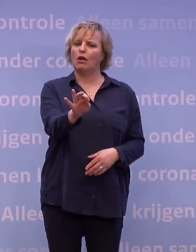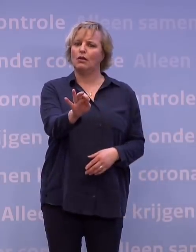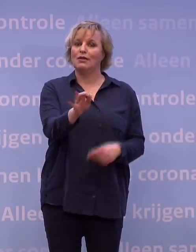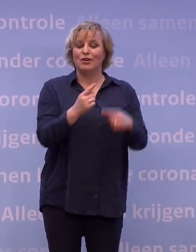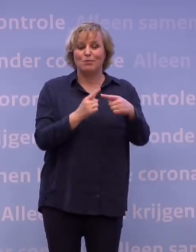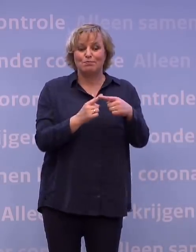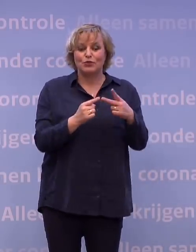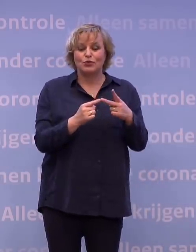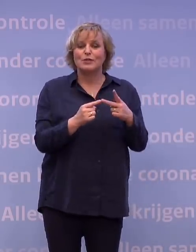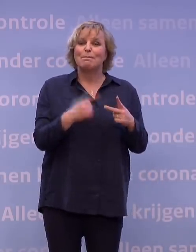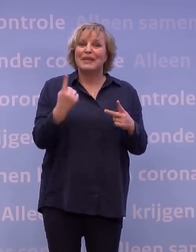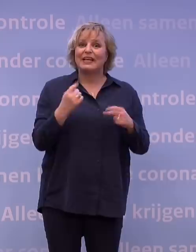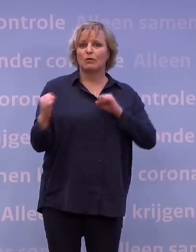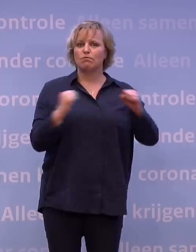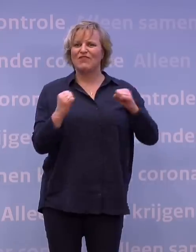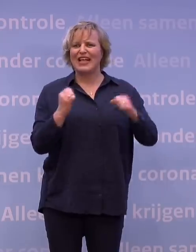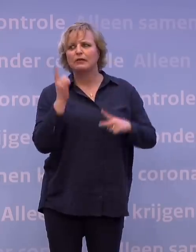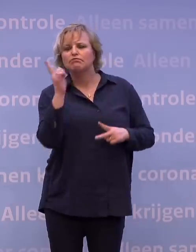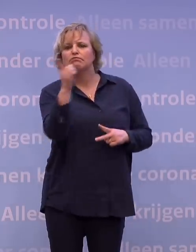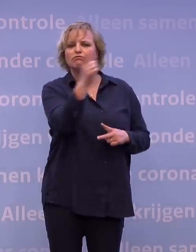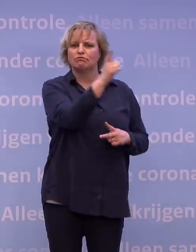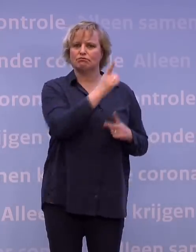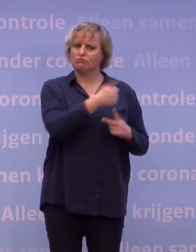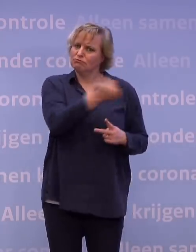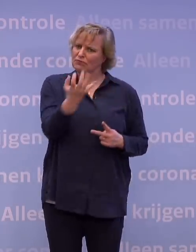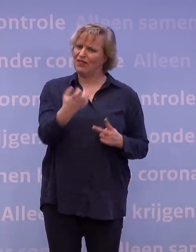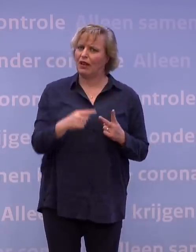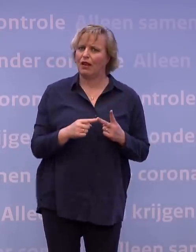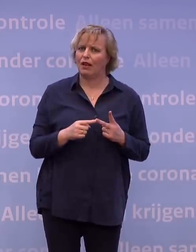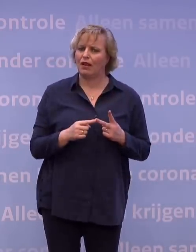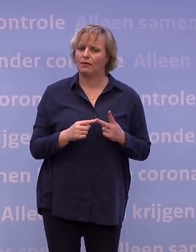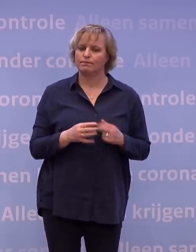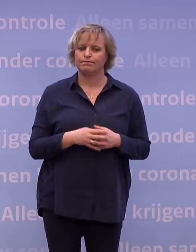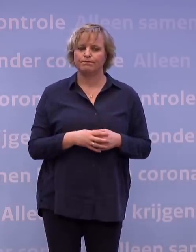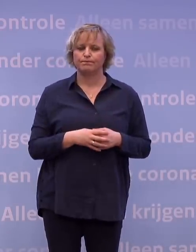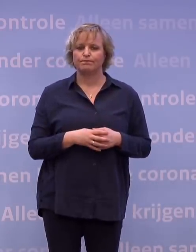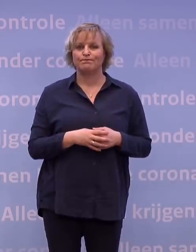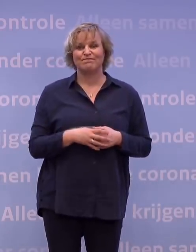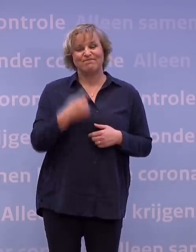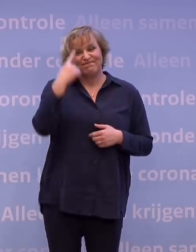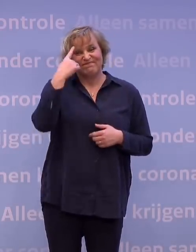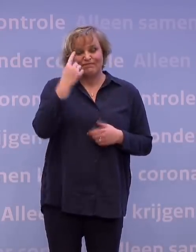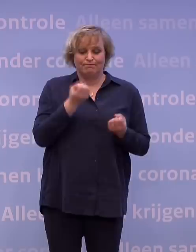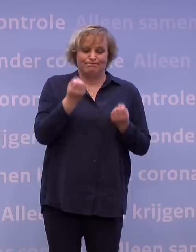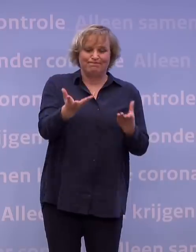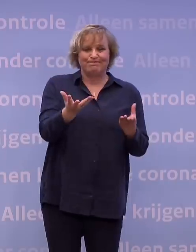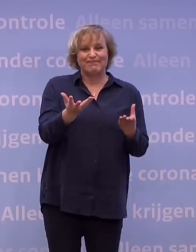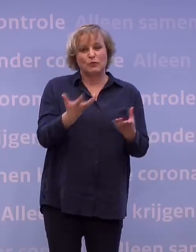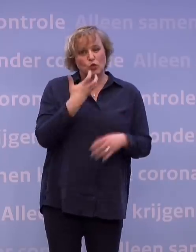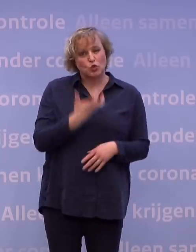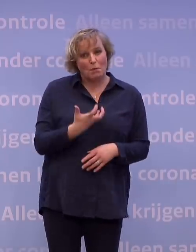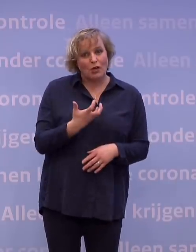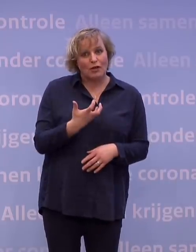we zo graag weer wat meer bewegingsvrijheid willen. En we weten, deze boodschap is somber. Maar het